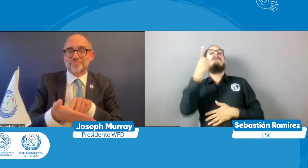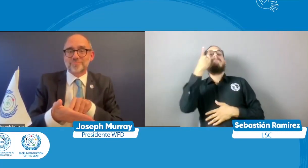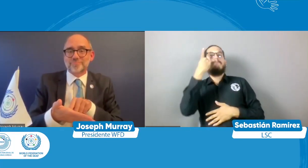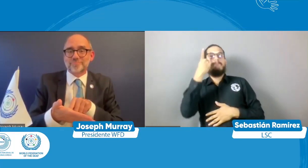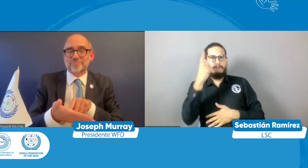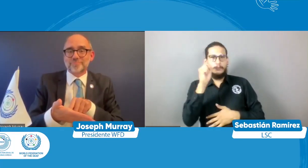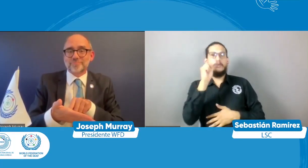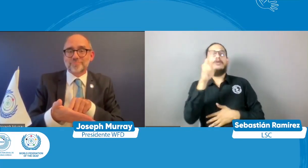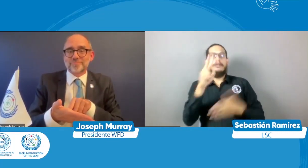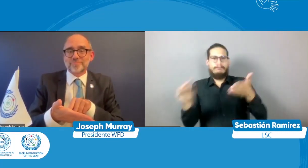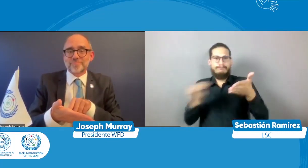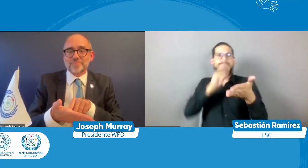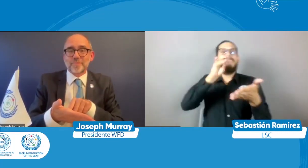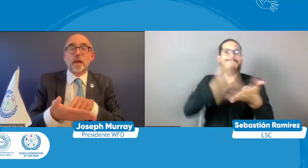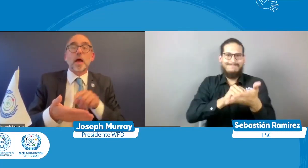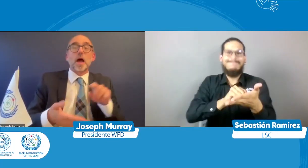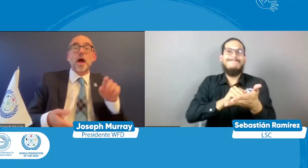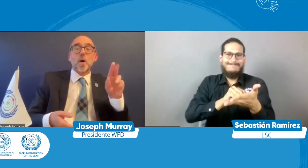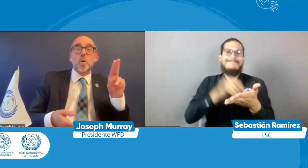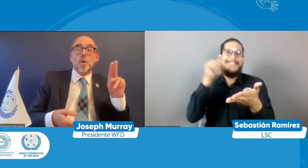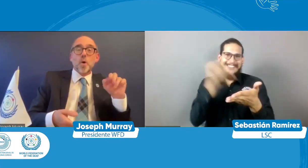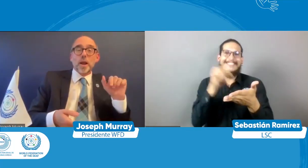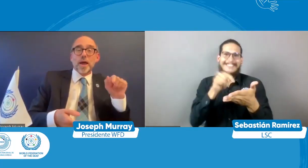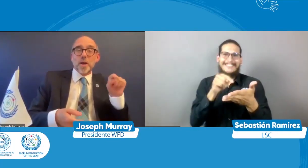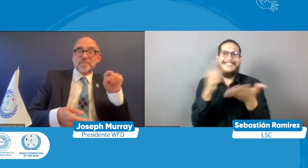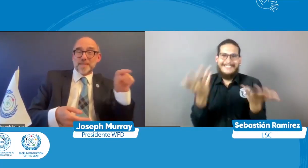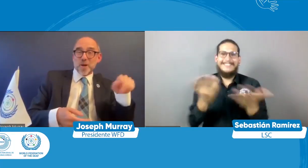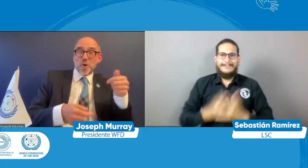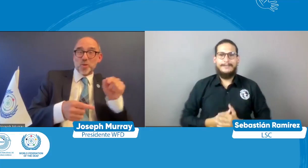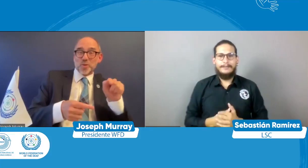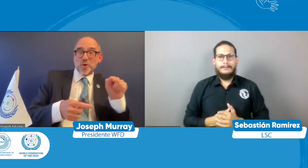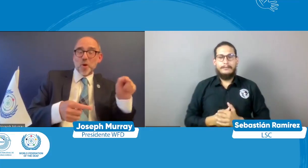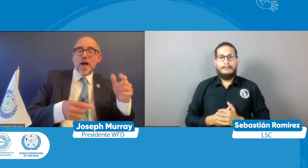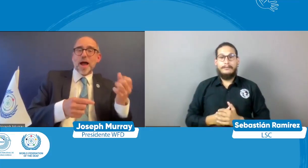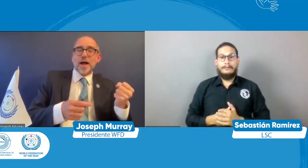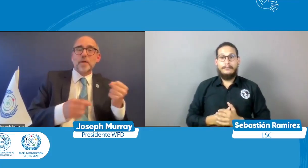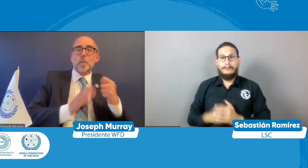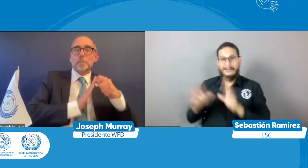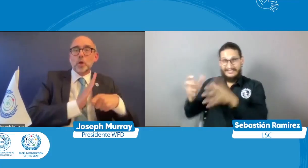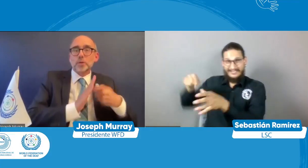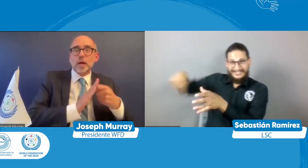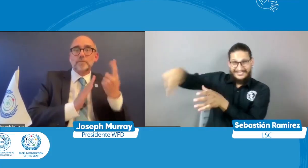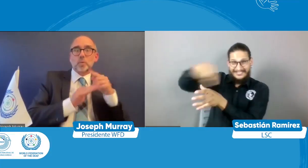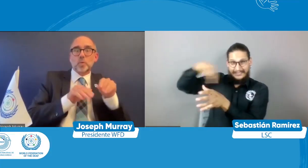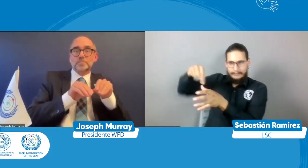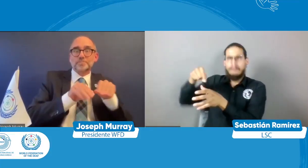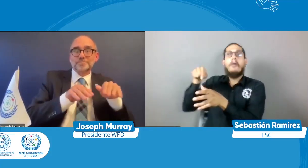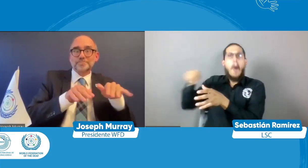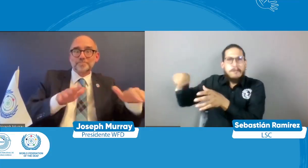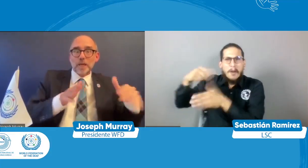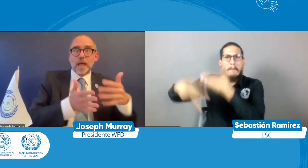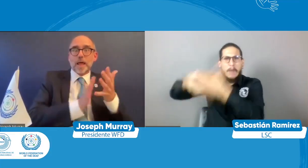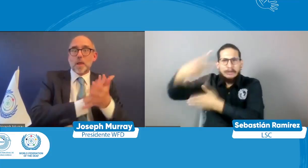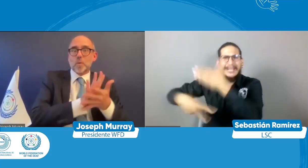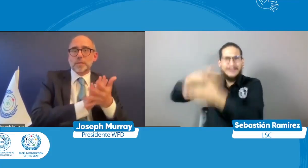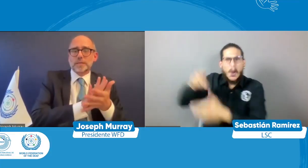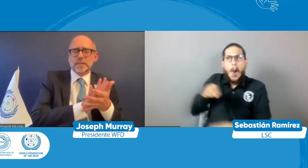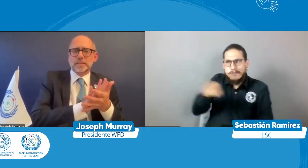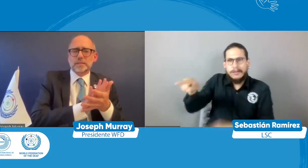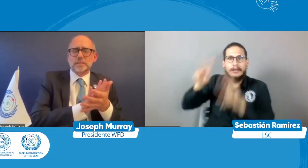nosotros estemos poniendo nuestro documento de toma de posición con la OMS para que en los demás proyectos que ellos